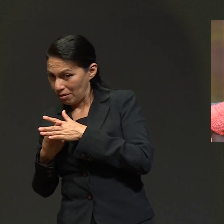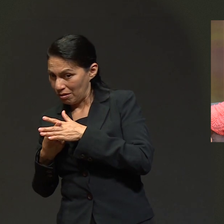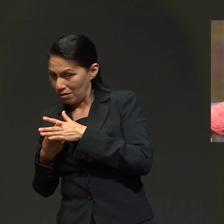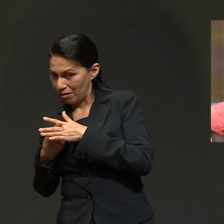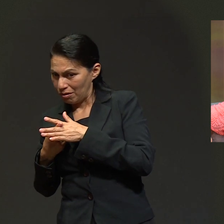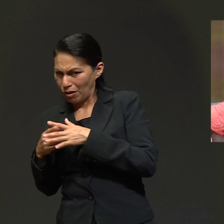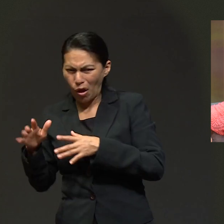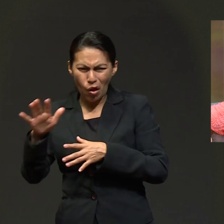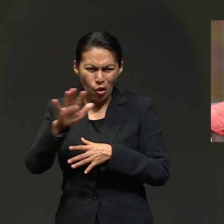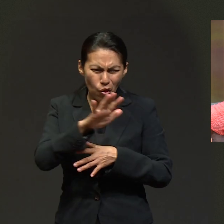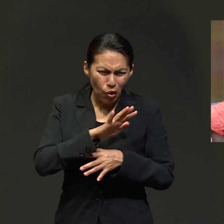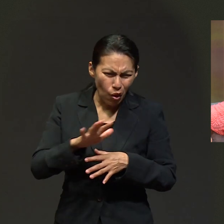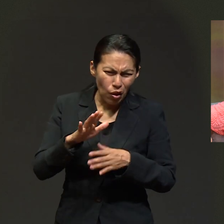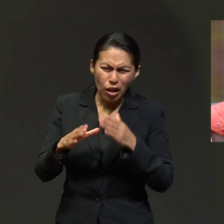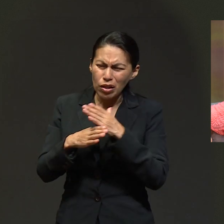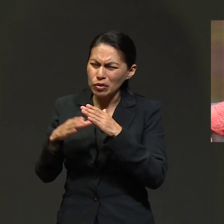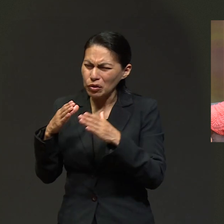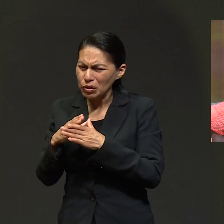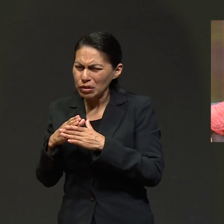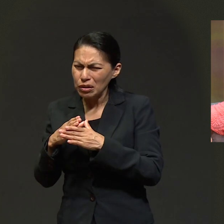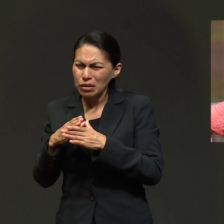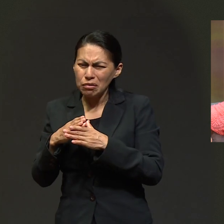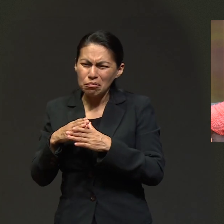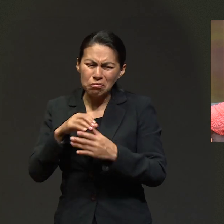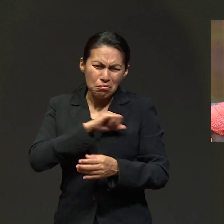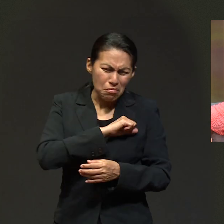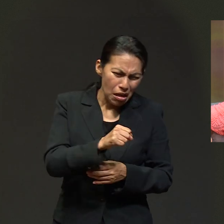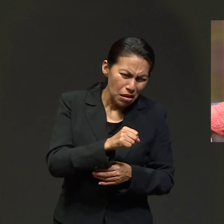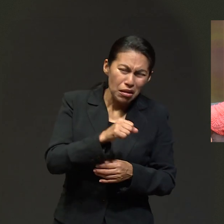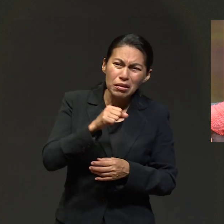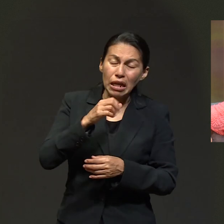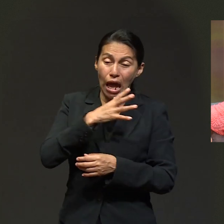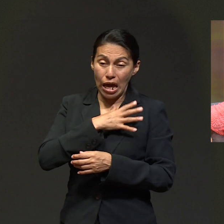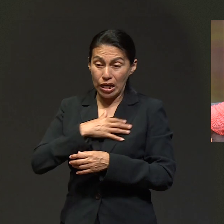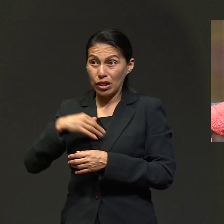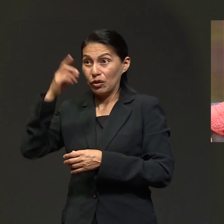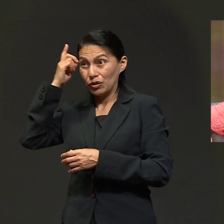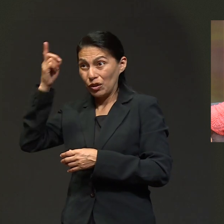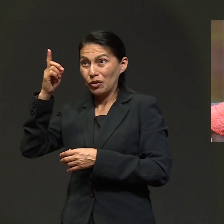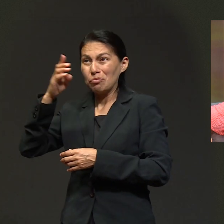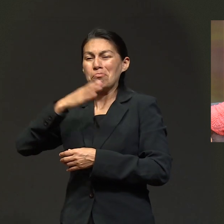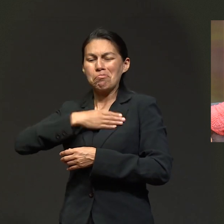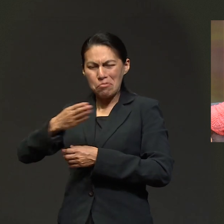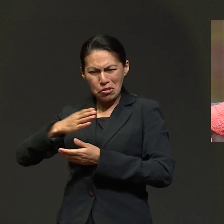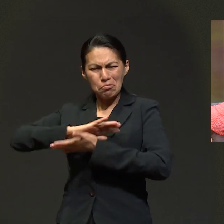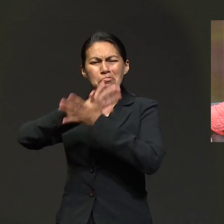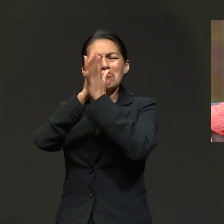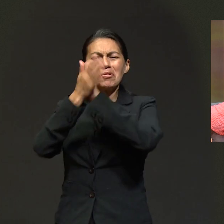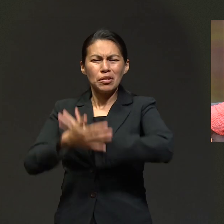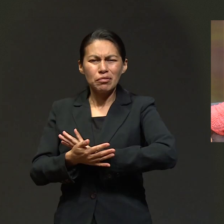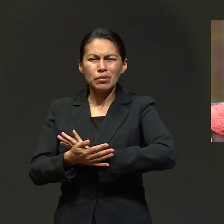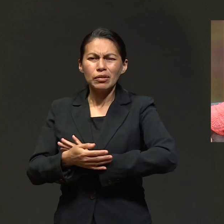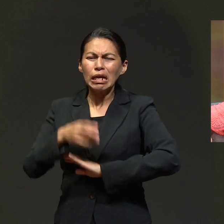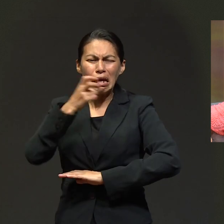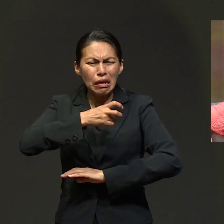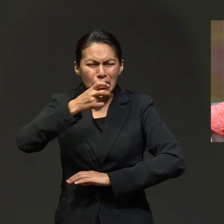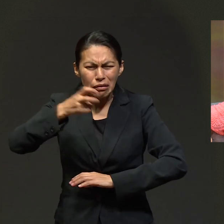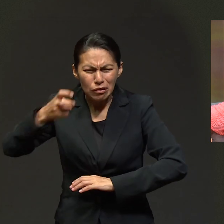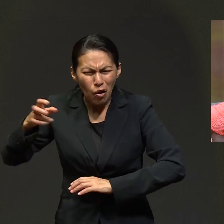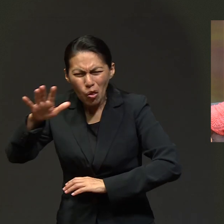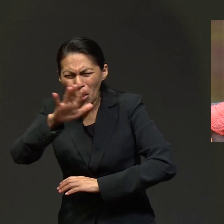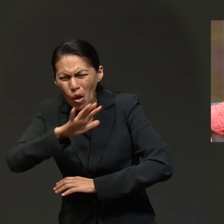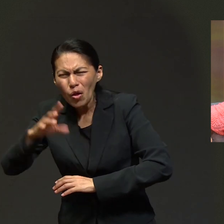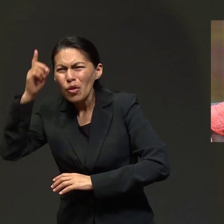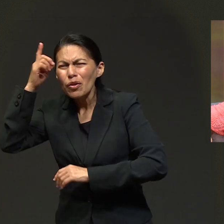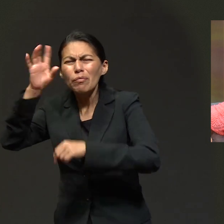iniciar la grabación, todas las cosas le suceden bien a los hijos de Dios. Amén. Y yo sé que realmente todo esto ocurrió